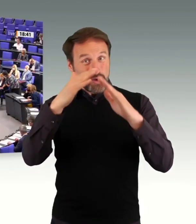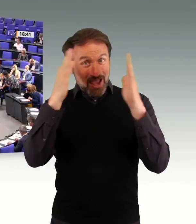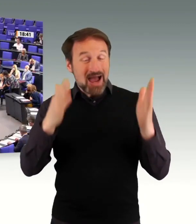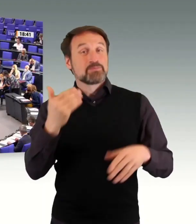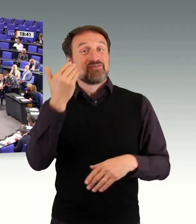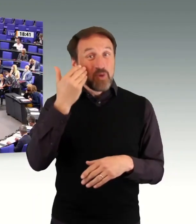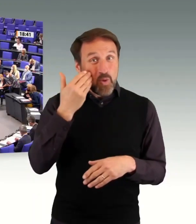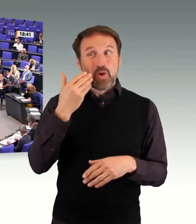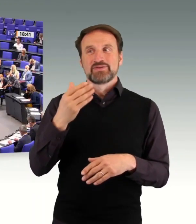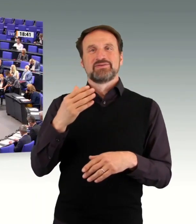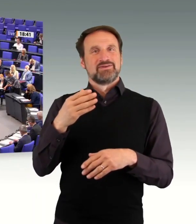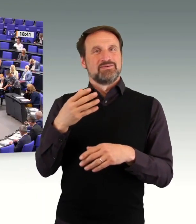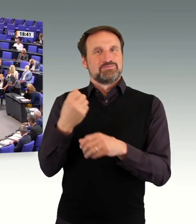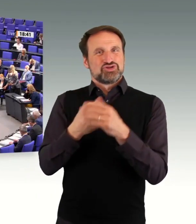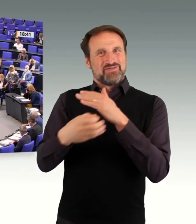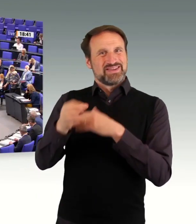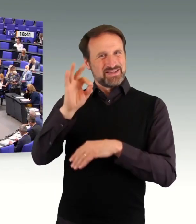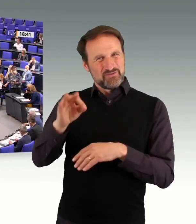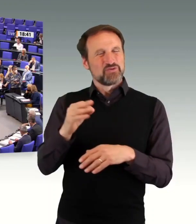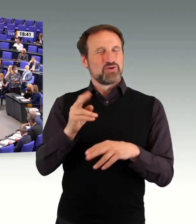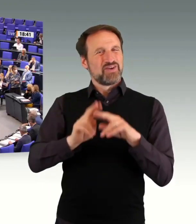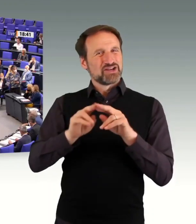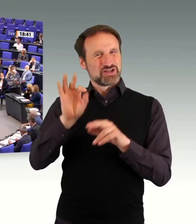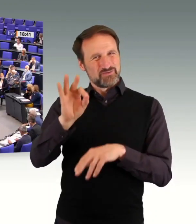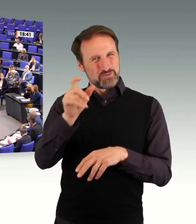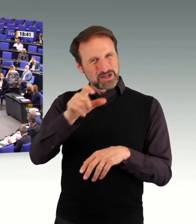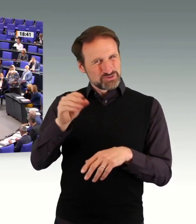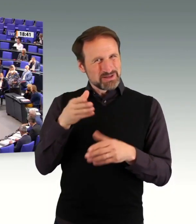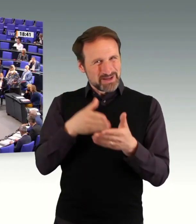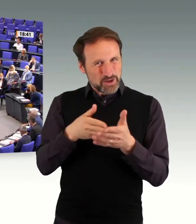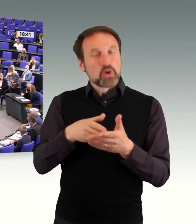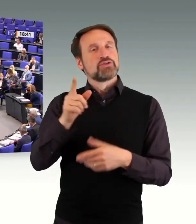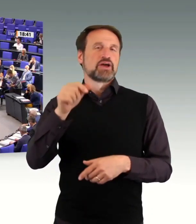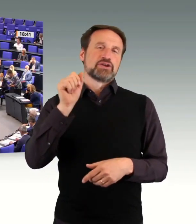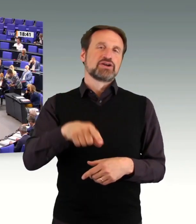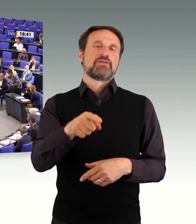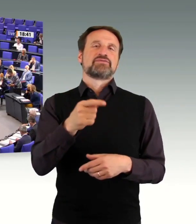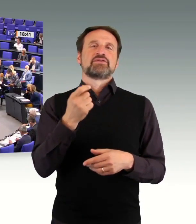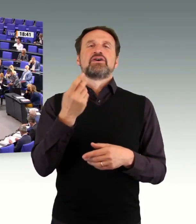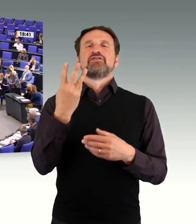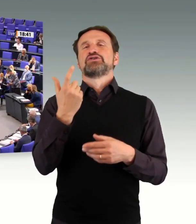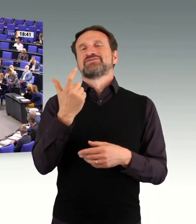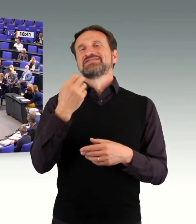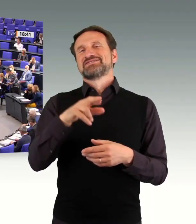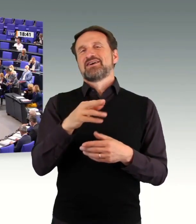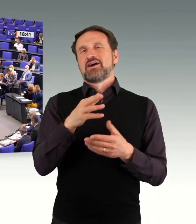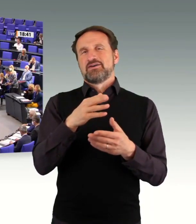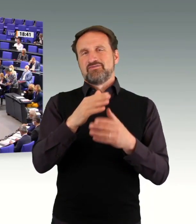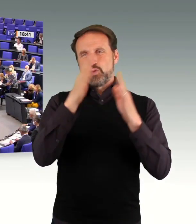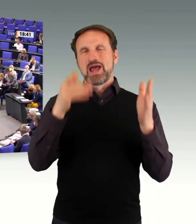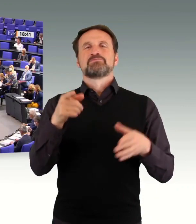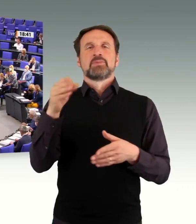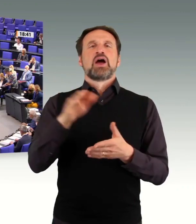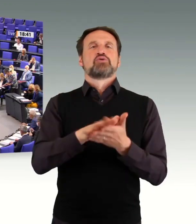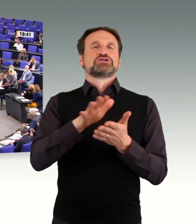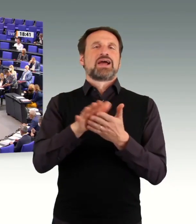die Ausgleichsabgabe für 24er-Wohnheime ausgeben. Wohnheime, 24er-Wohnheime bei aller Liebe, das hat nichts mehr mit Selbstbestimmung